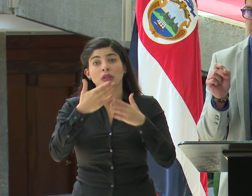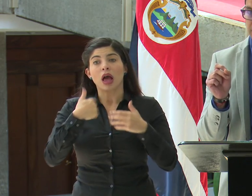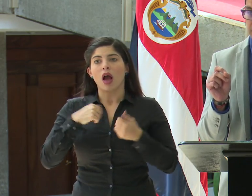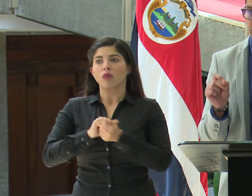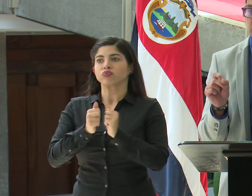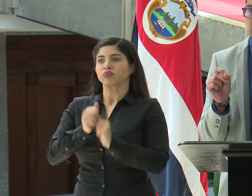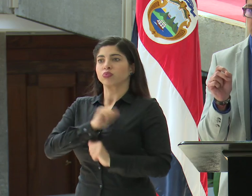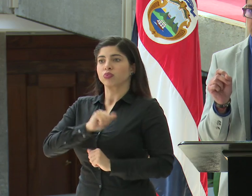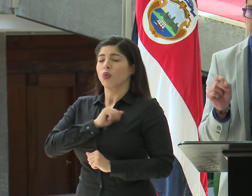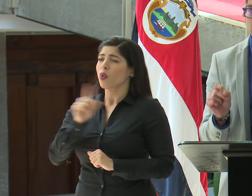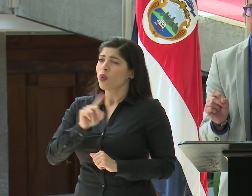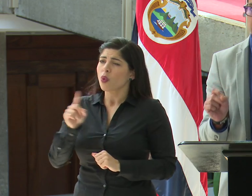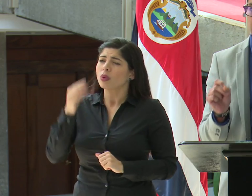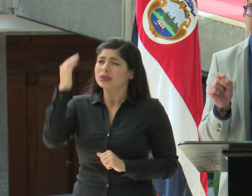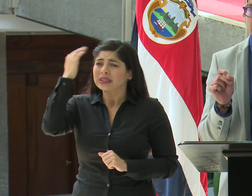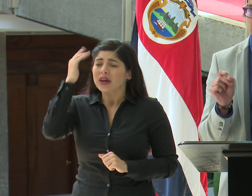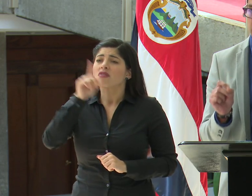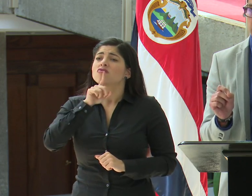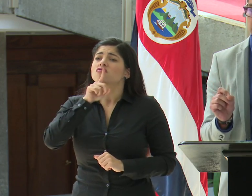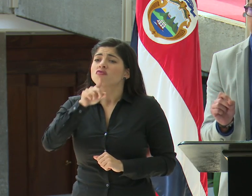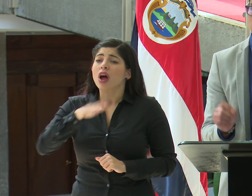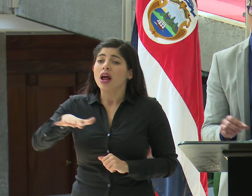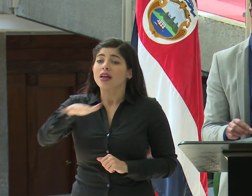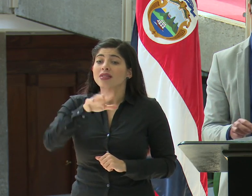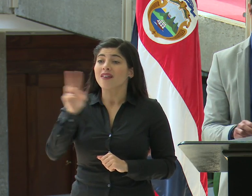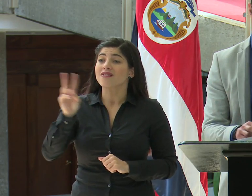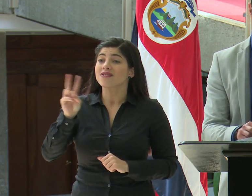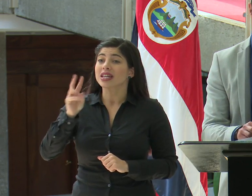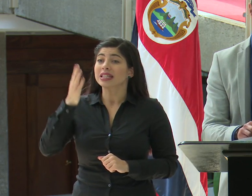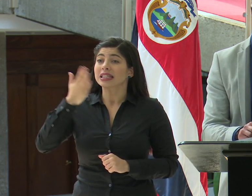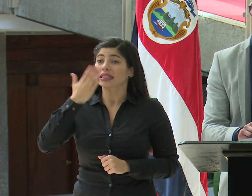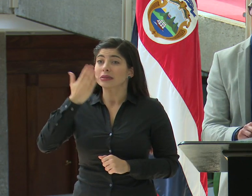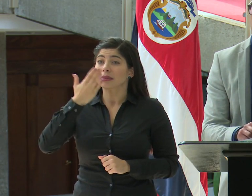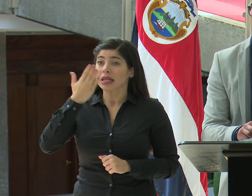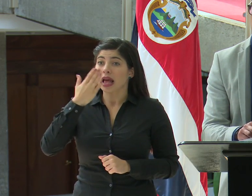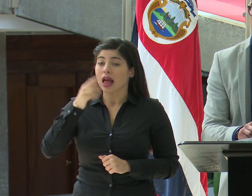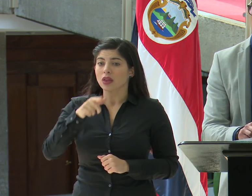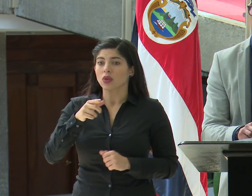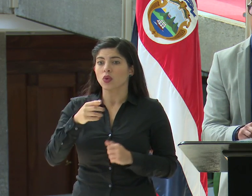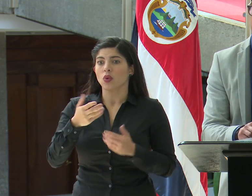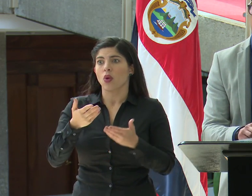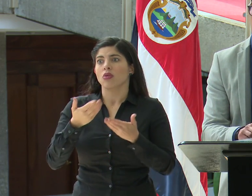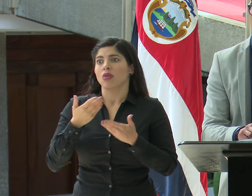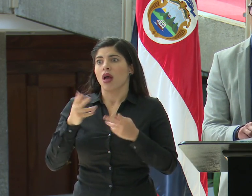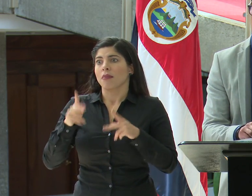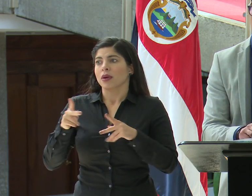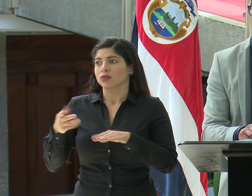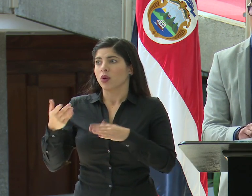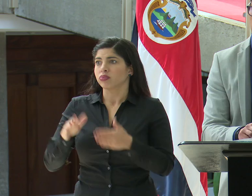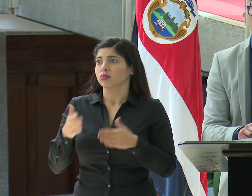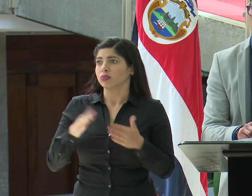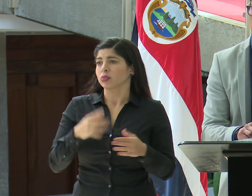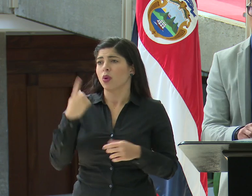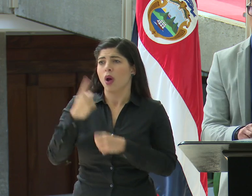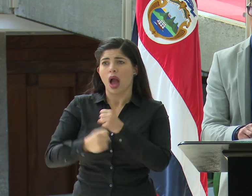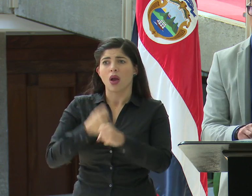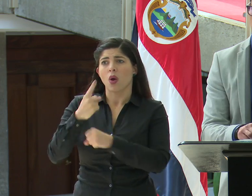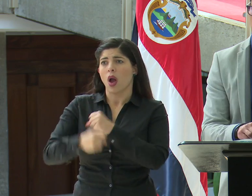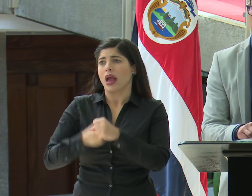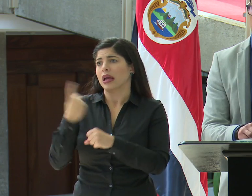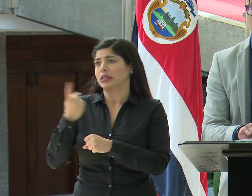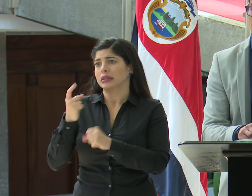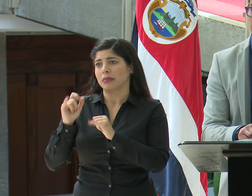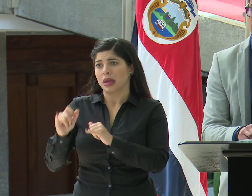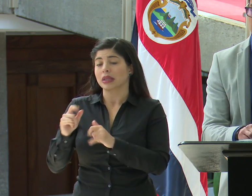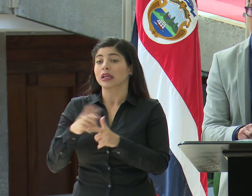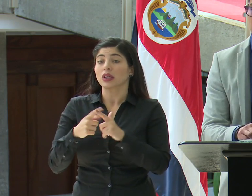sino que sepamos que la realidad nuestra es que los virus respiratorios producen muertes entre nosotros todos los años y